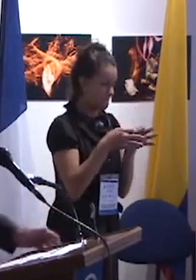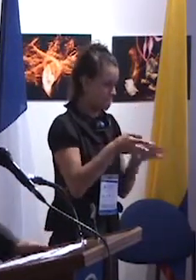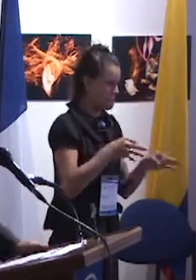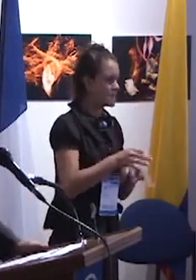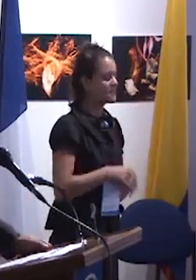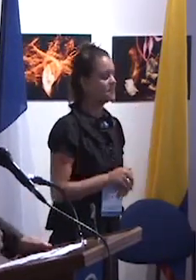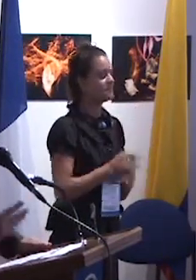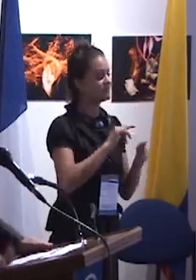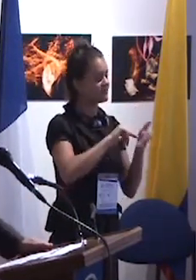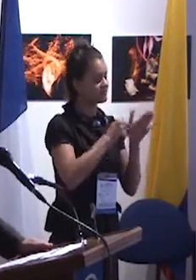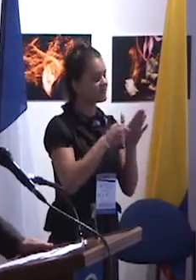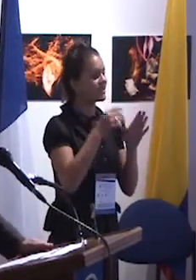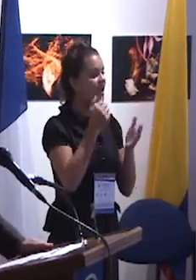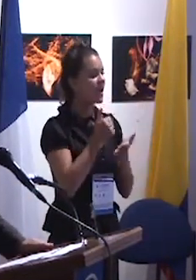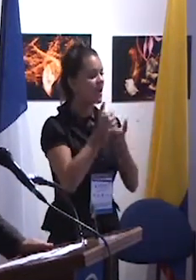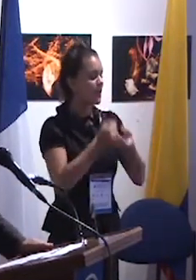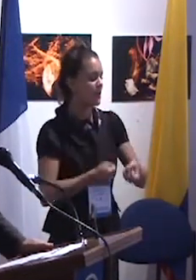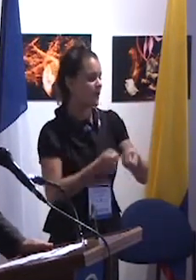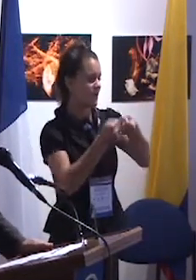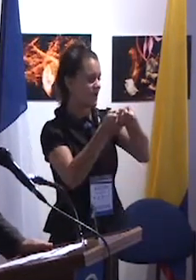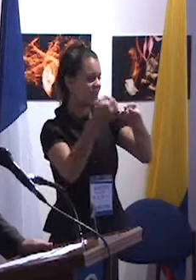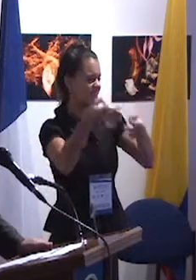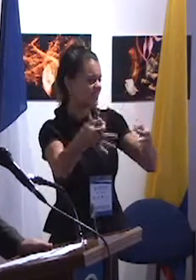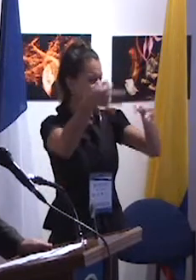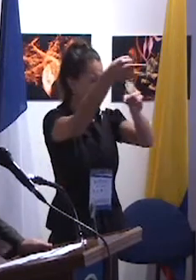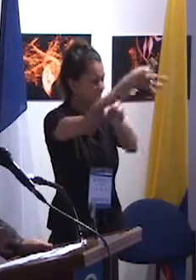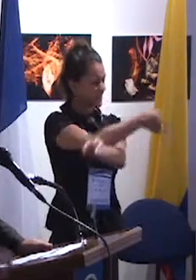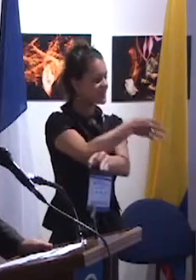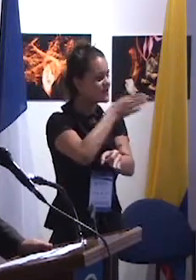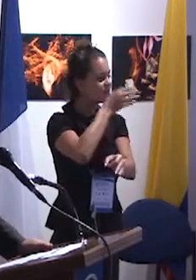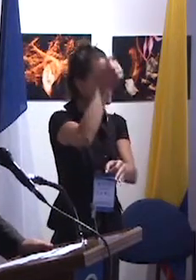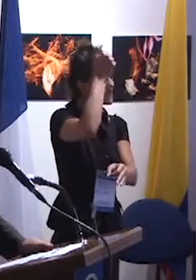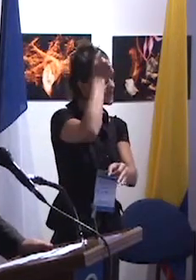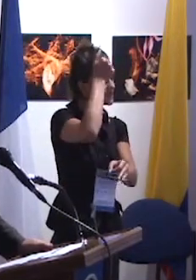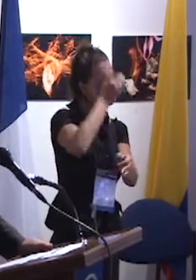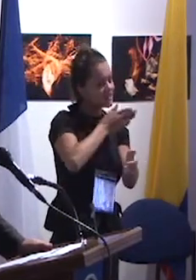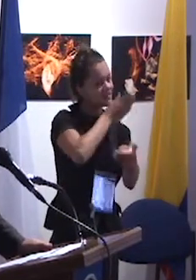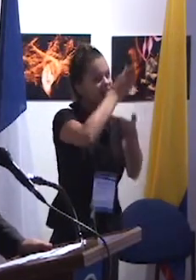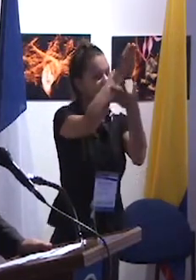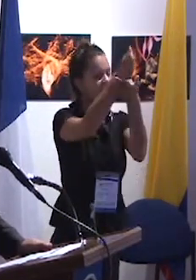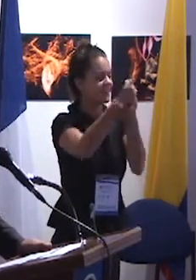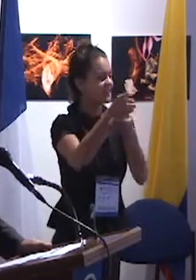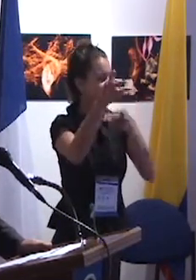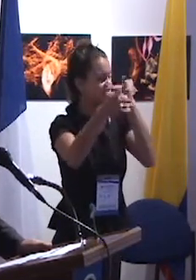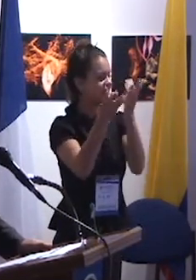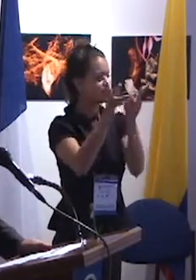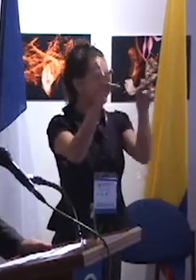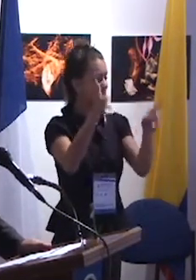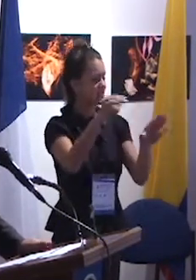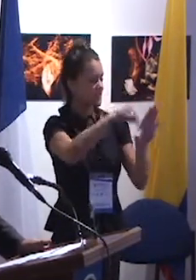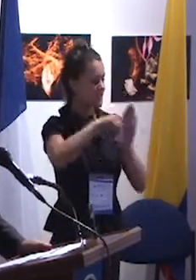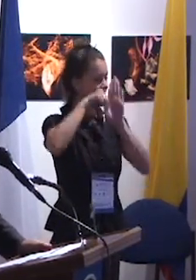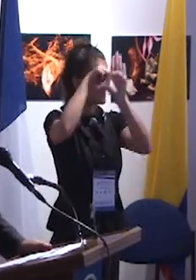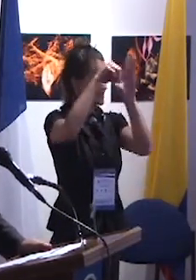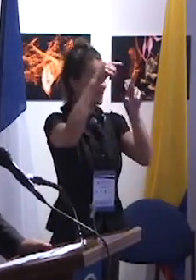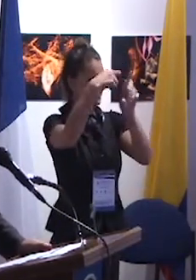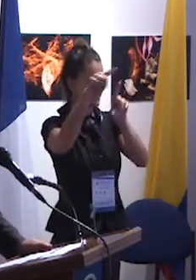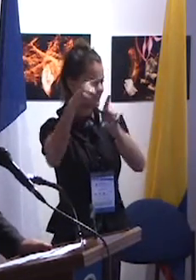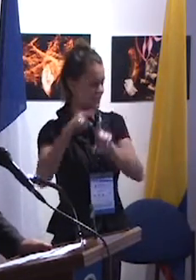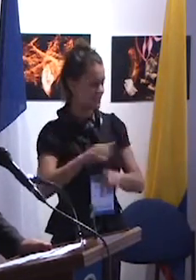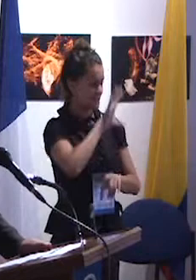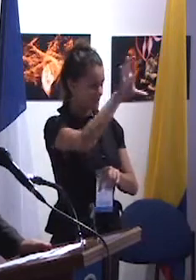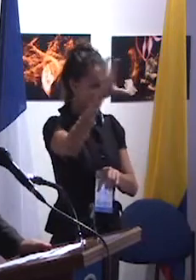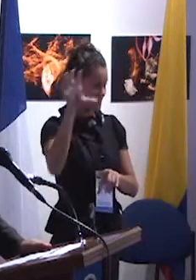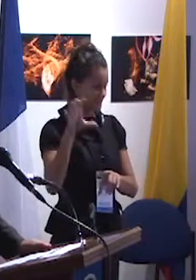de profesores que van a visitar estudiantes de maestría en varios países. Es un programa que moviliza dos países